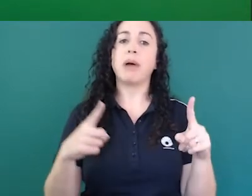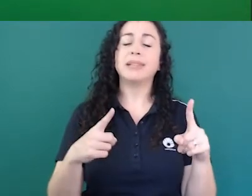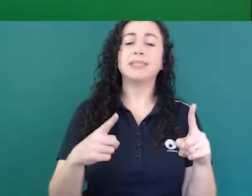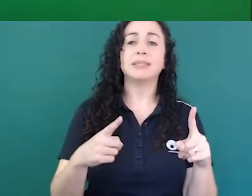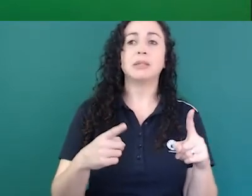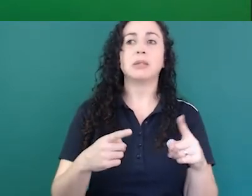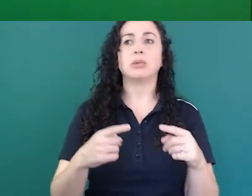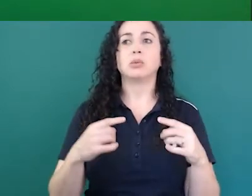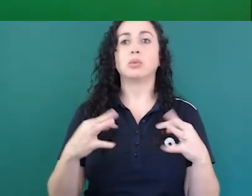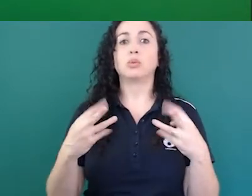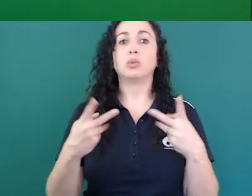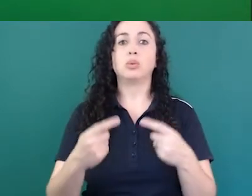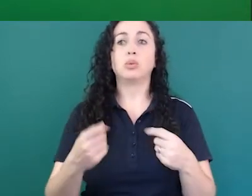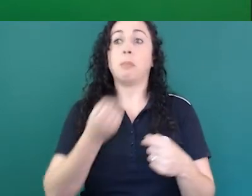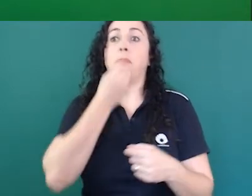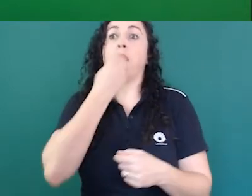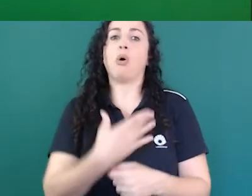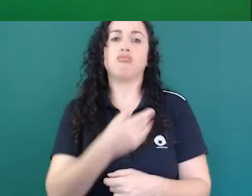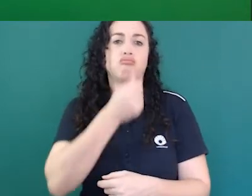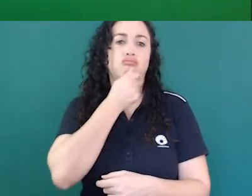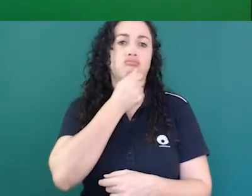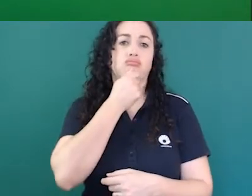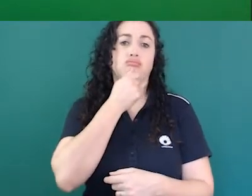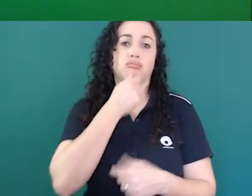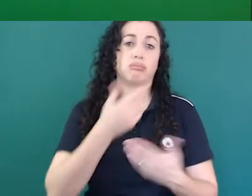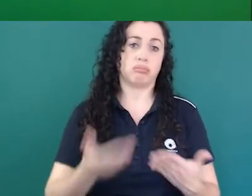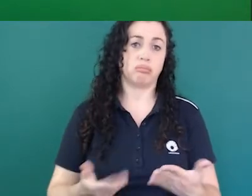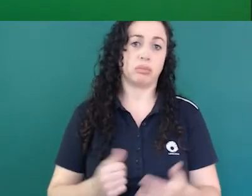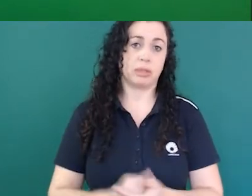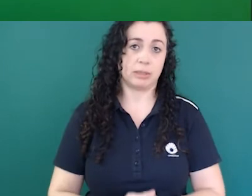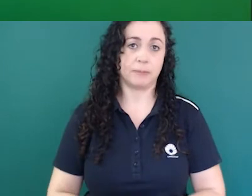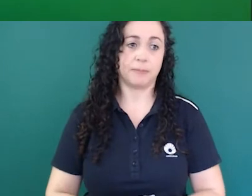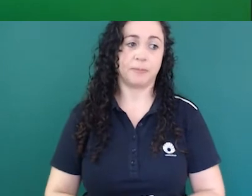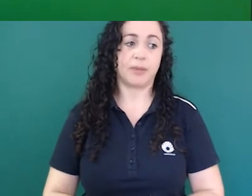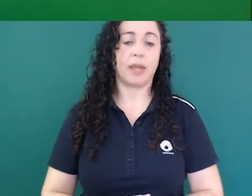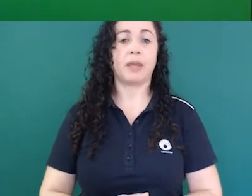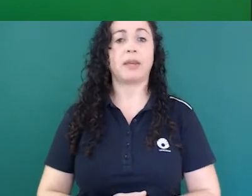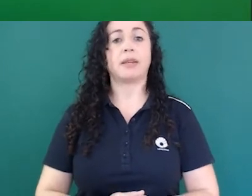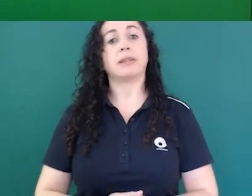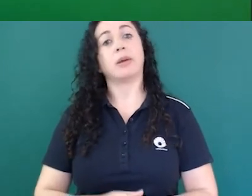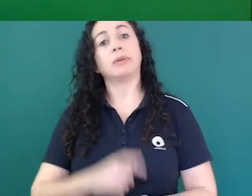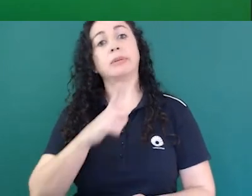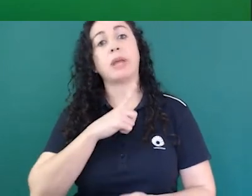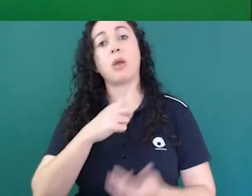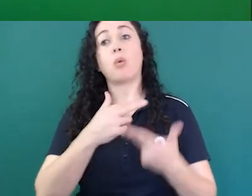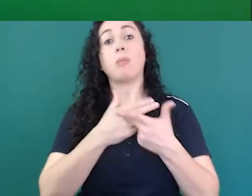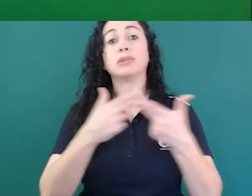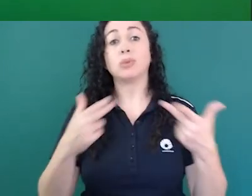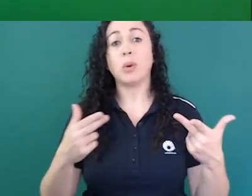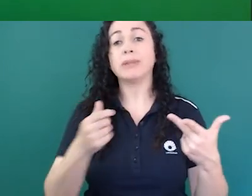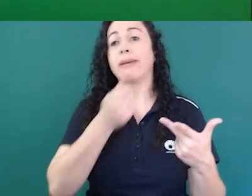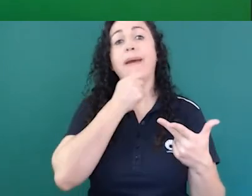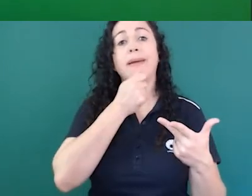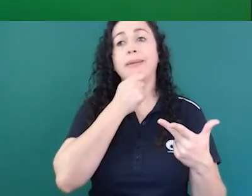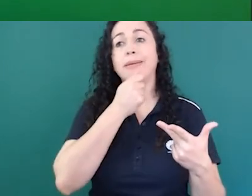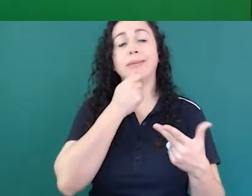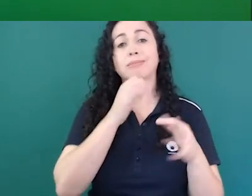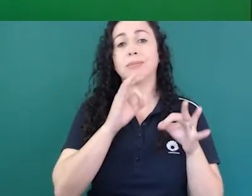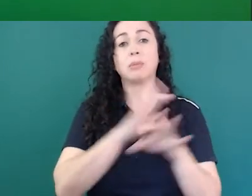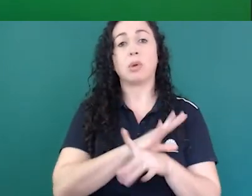o discurso de que eu ofereço essa situação é melhor do que nada eu concordo mas por outro lado muitas vezes sensibiliza da maneira errada a